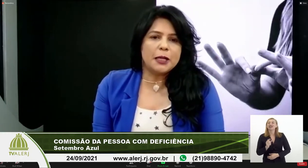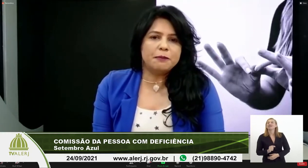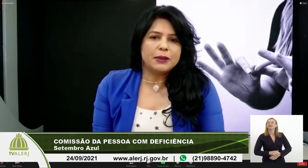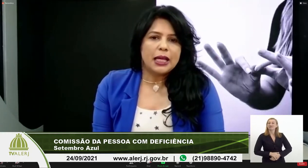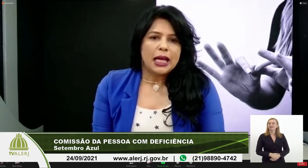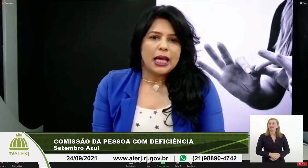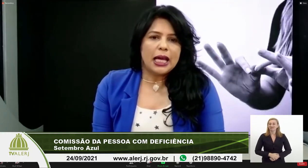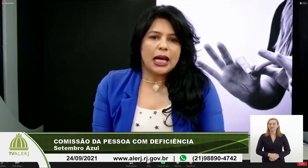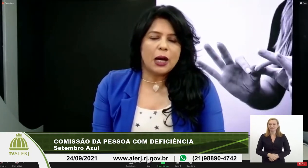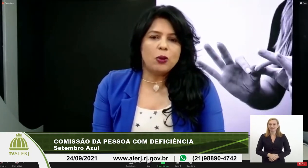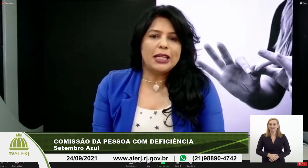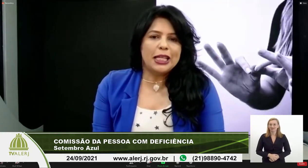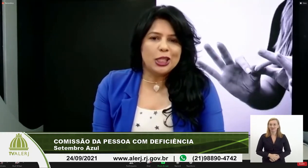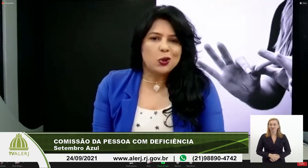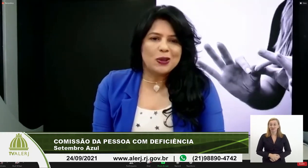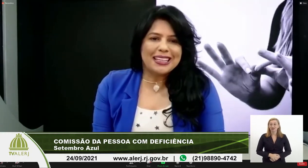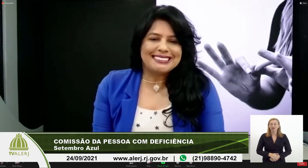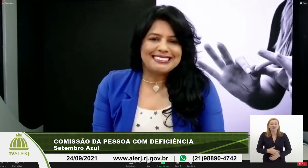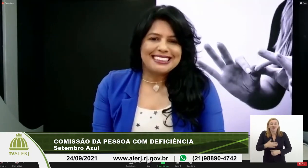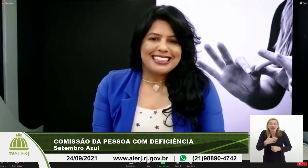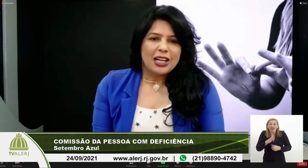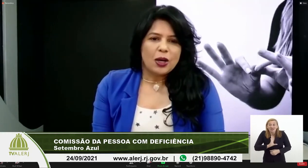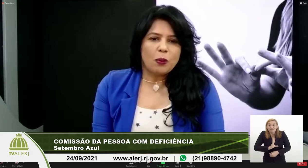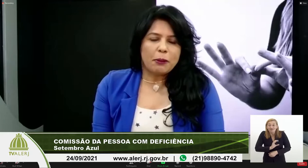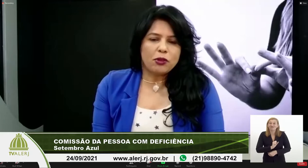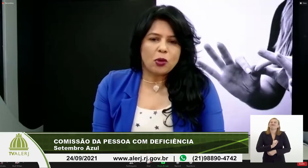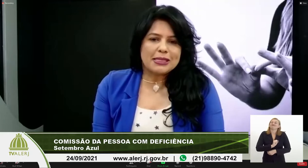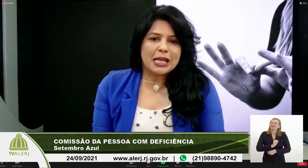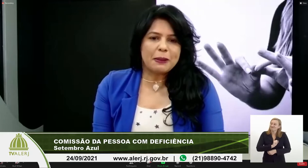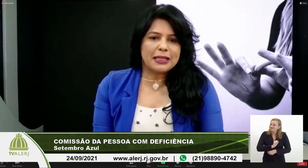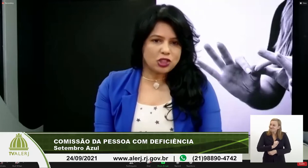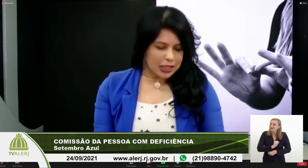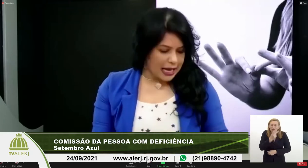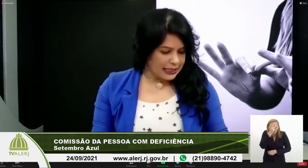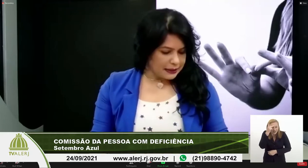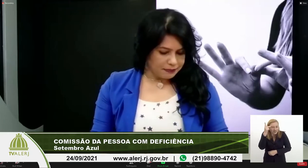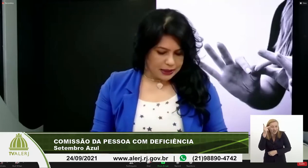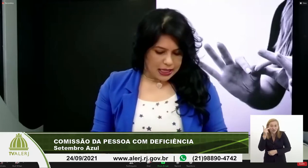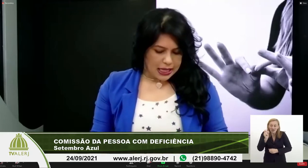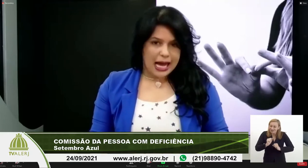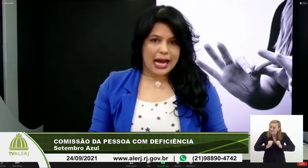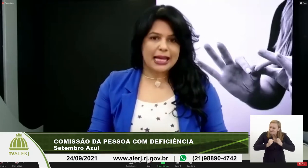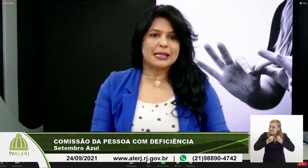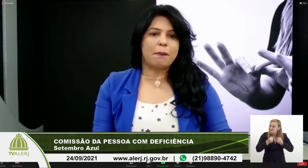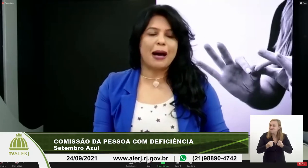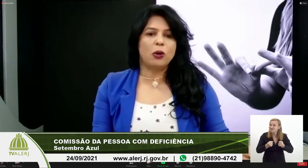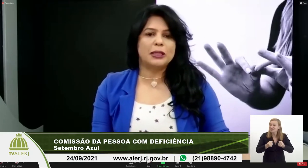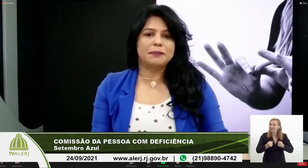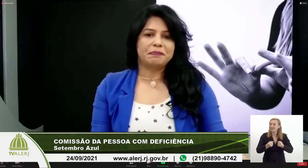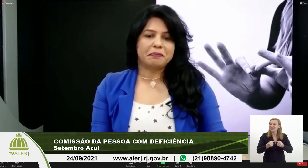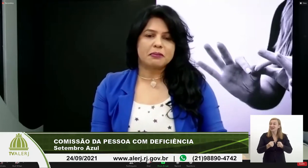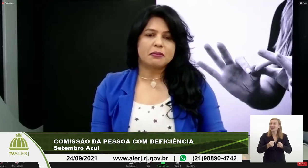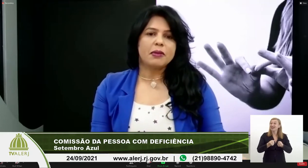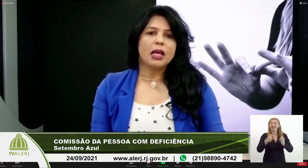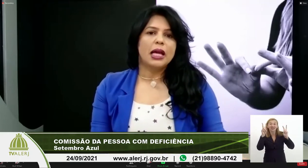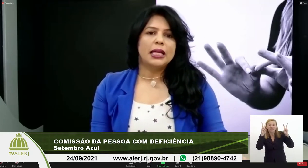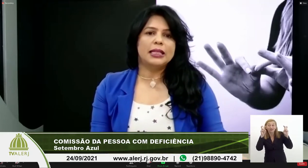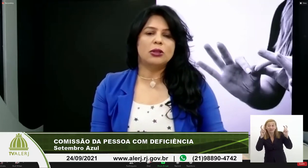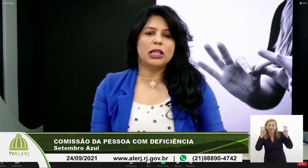que é um querido, uma pessoa sempre dedicada a essa pauta,